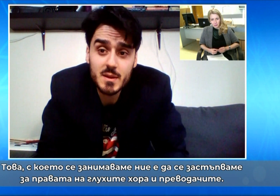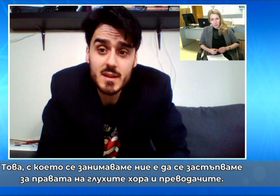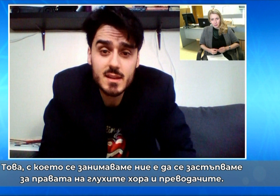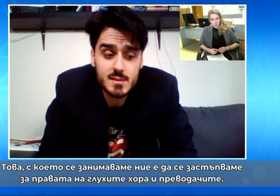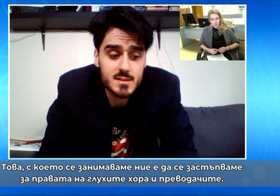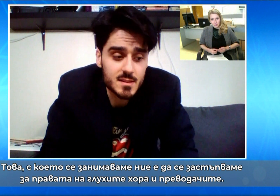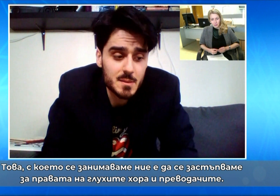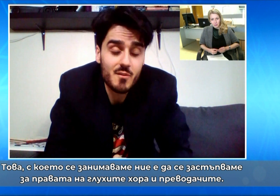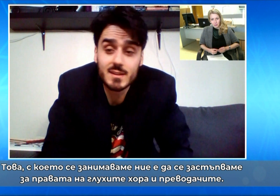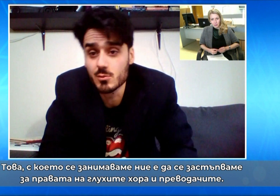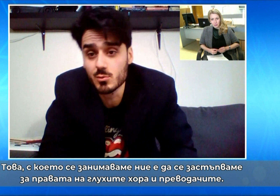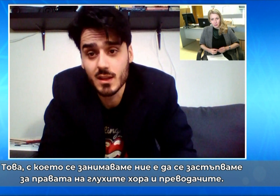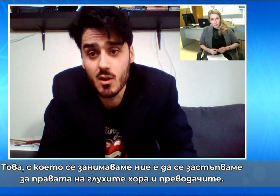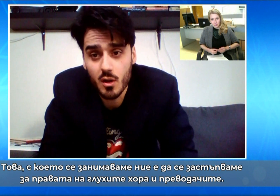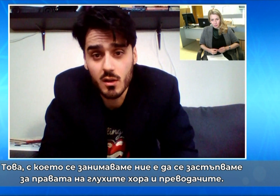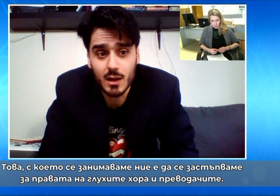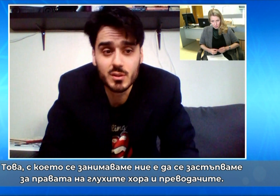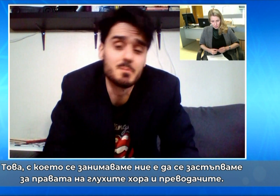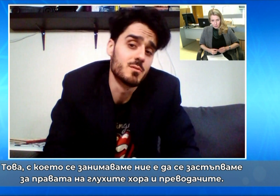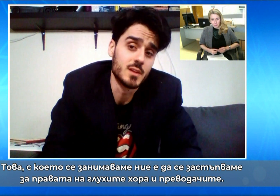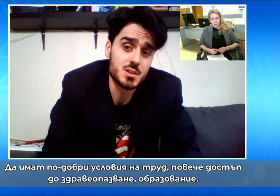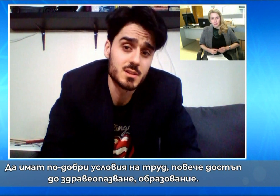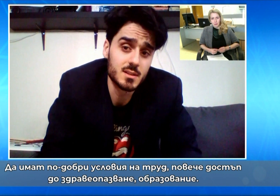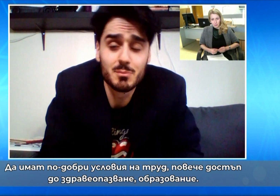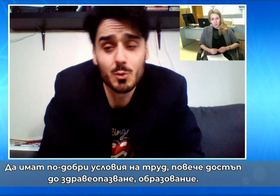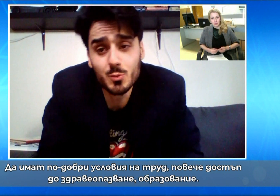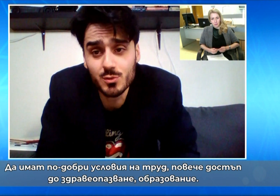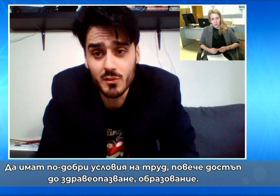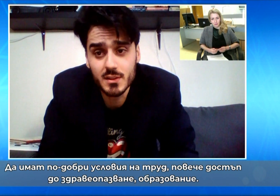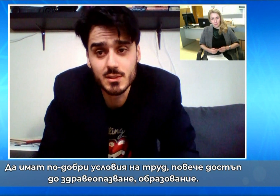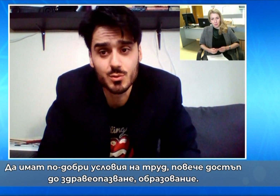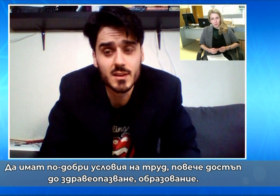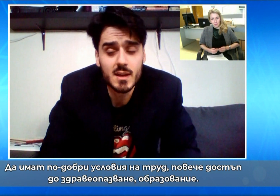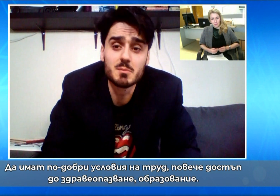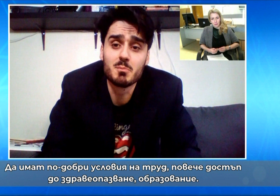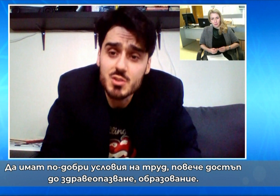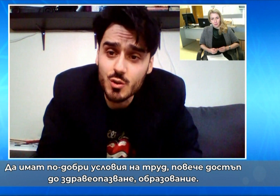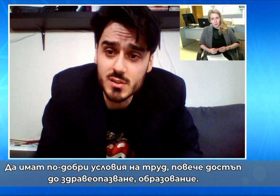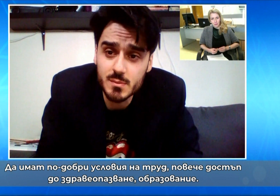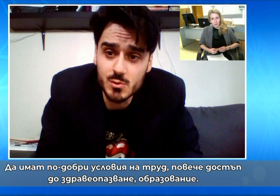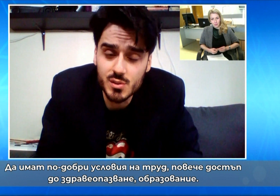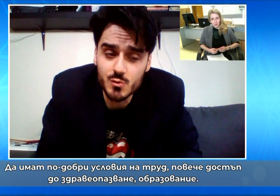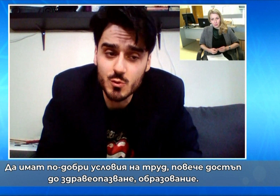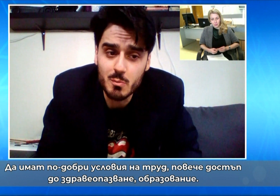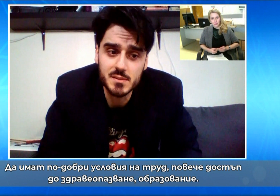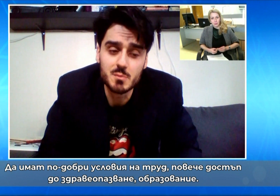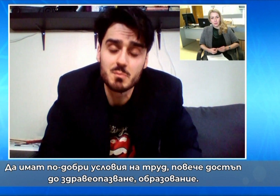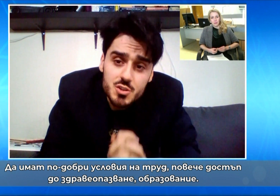за правата на глухите хора, както и на преводащите, да имат по-добри особия на труд, да имат по-вече достъп до здравопазма, да-вече достъп до